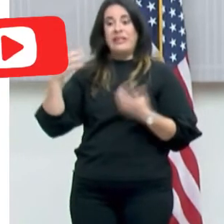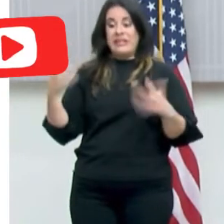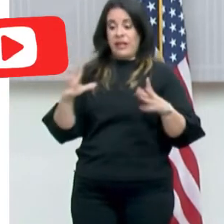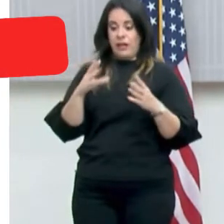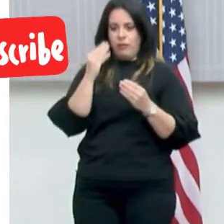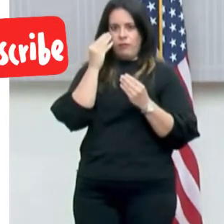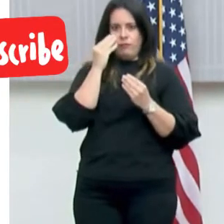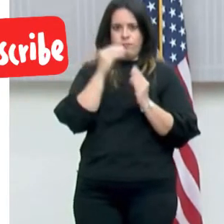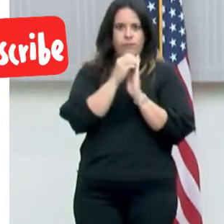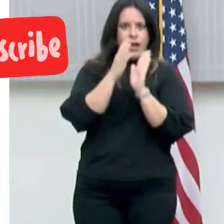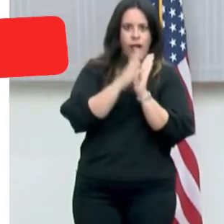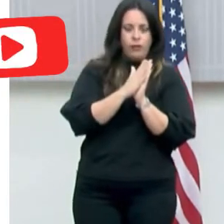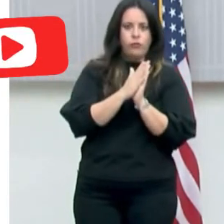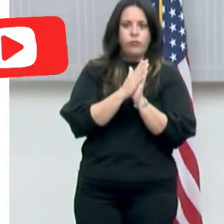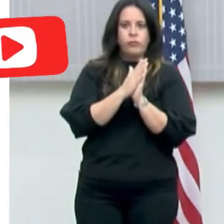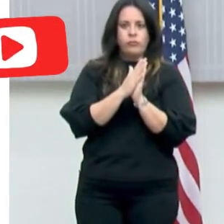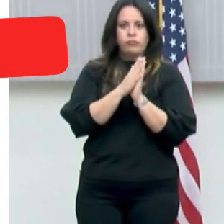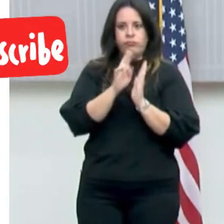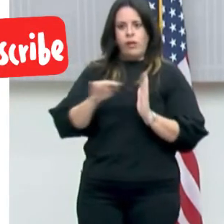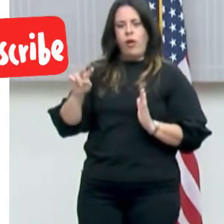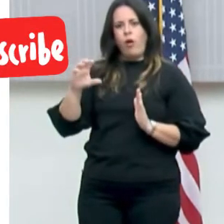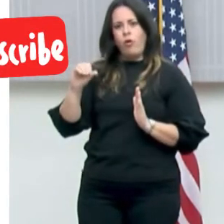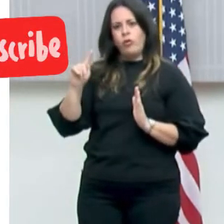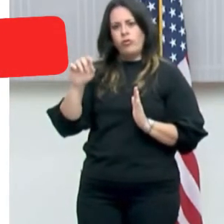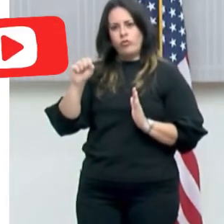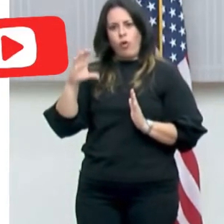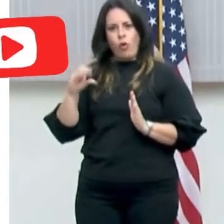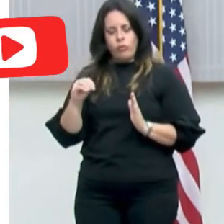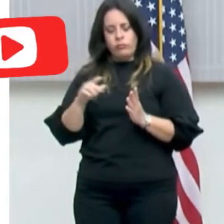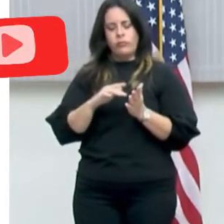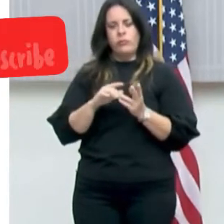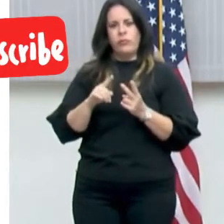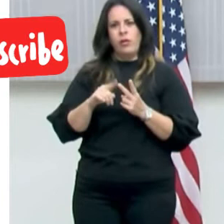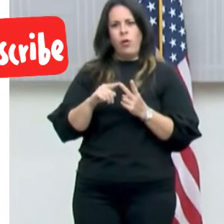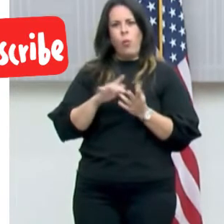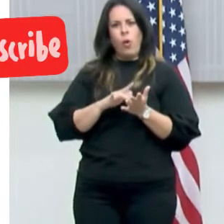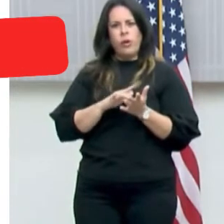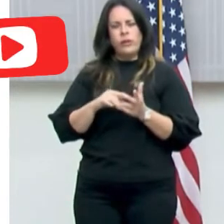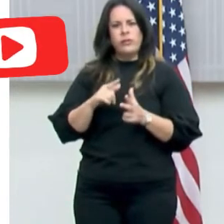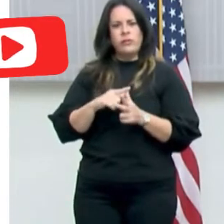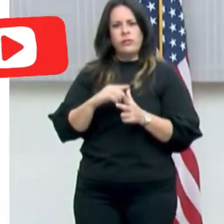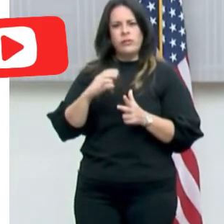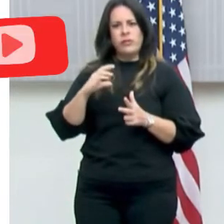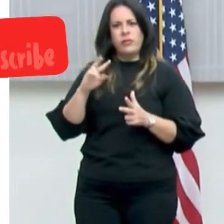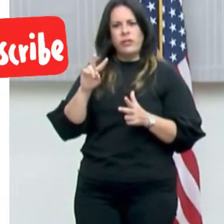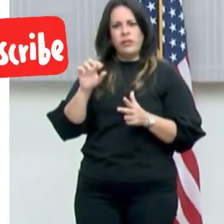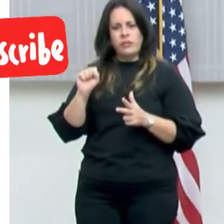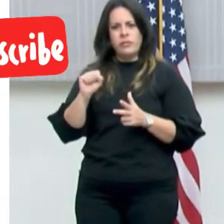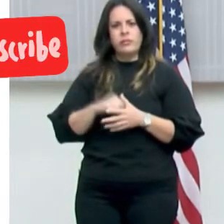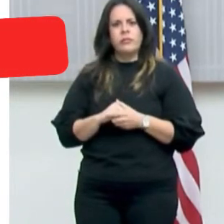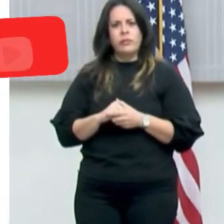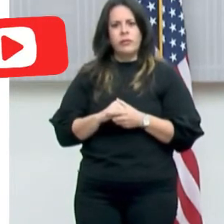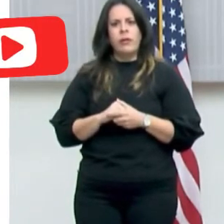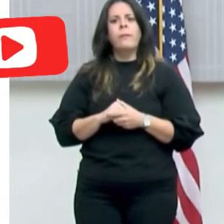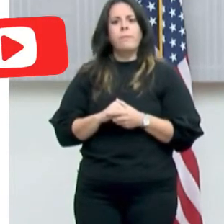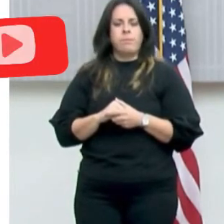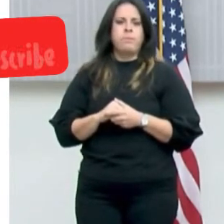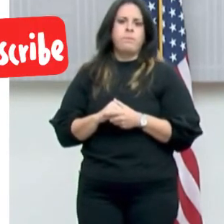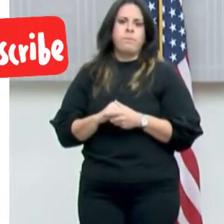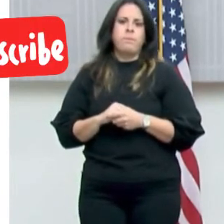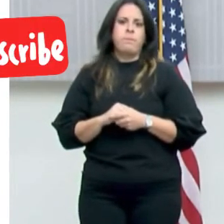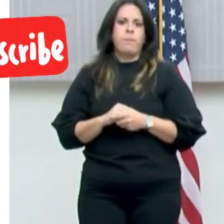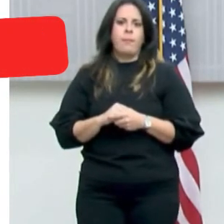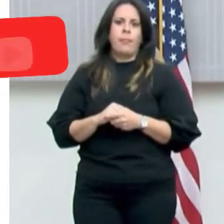datos de Costco, Walgreens y CBS CBS al